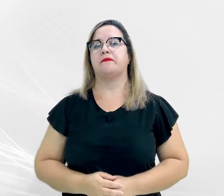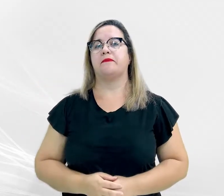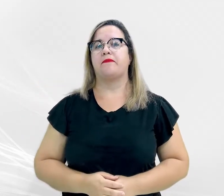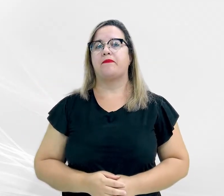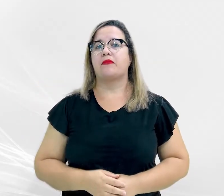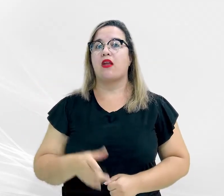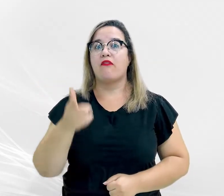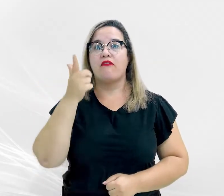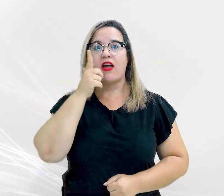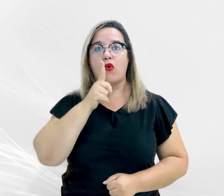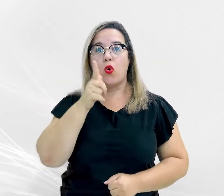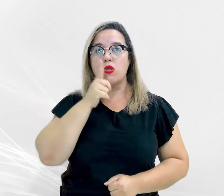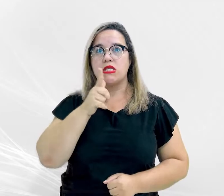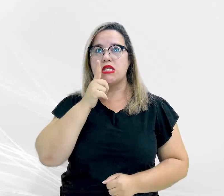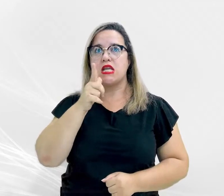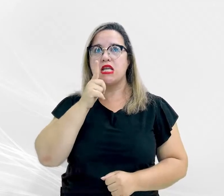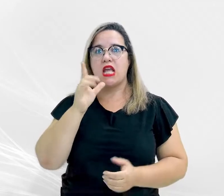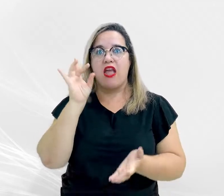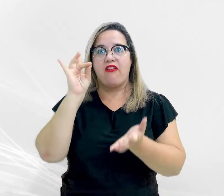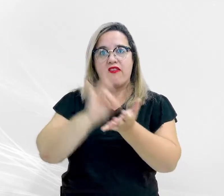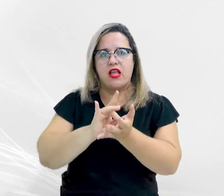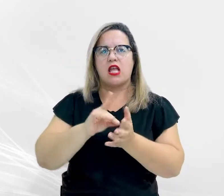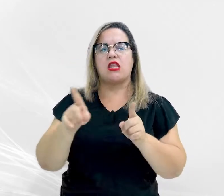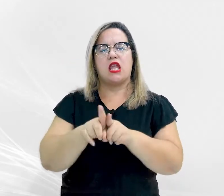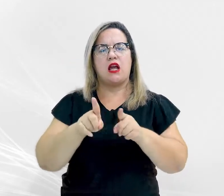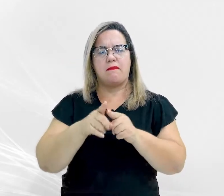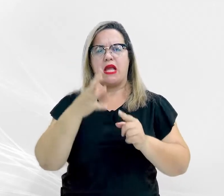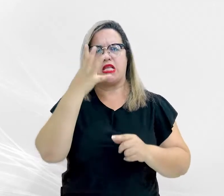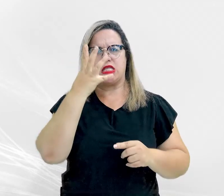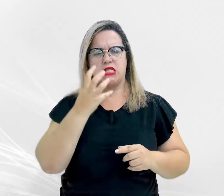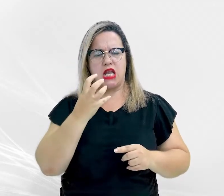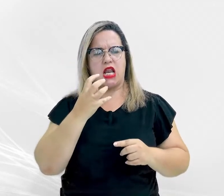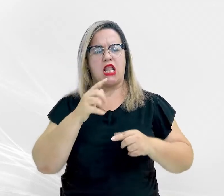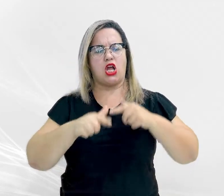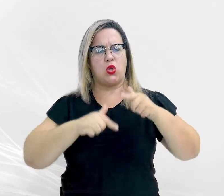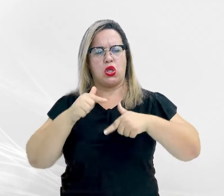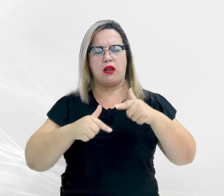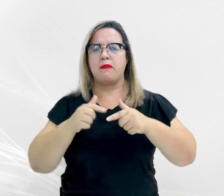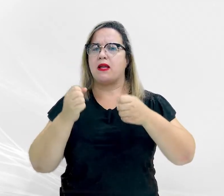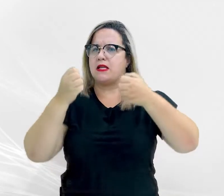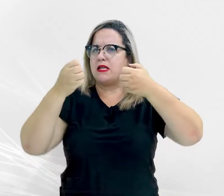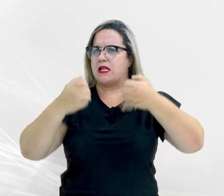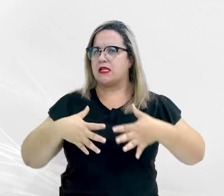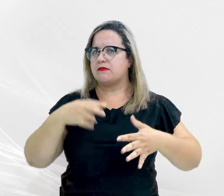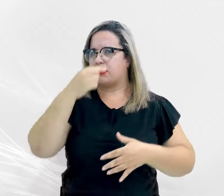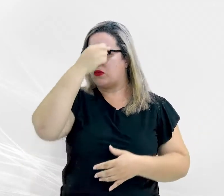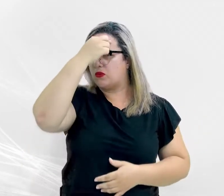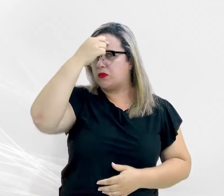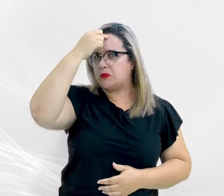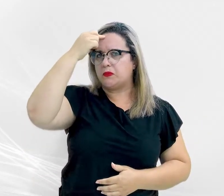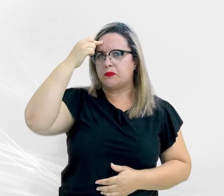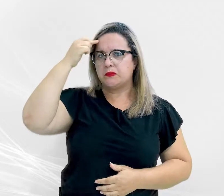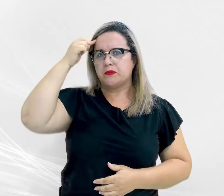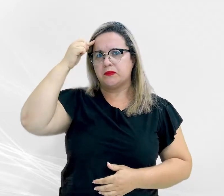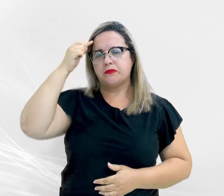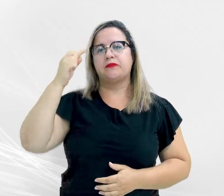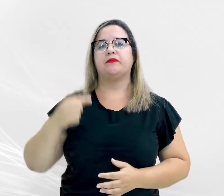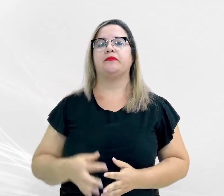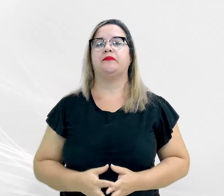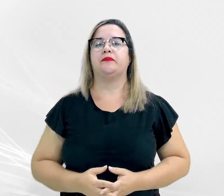ganhar em efetividade e celeridade, afirmou José Antônio Borges ao analisar a viabilização do escritório. O